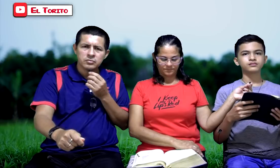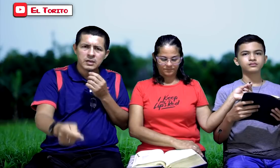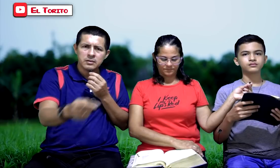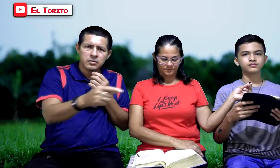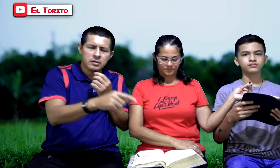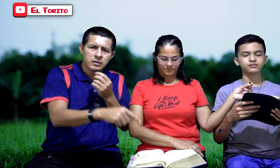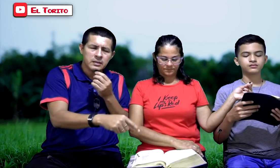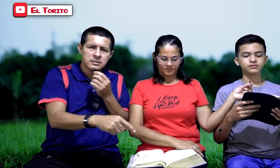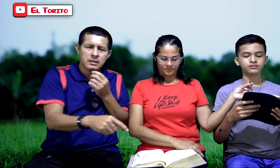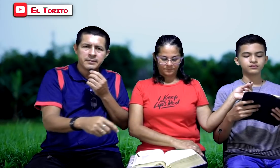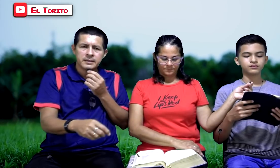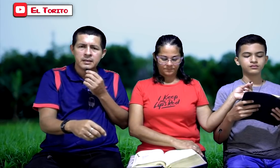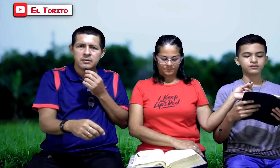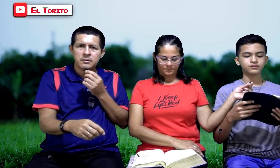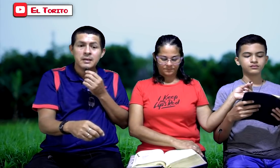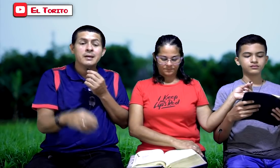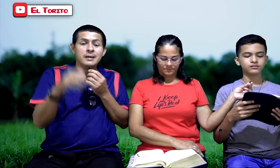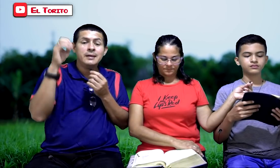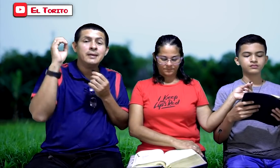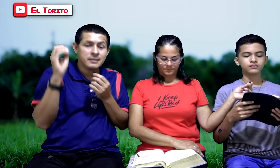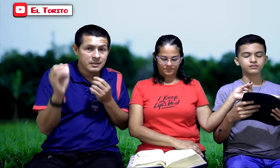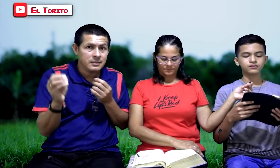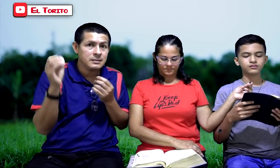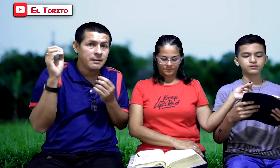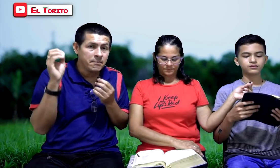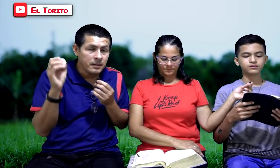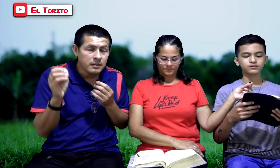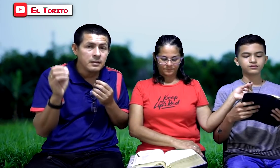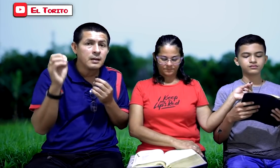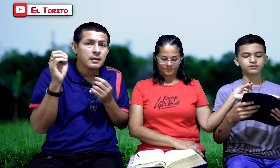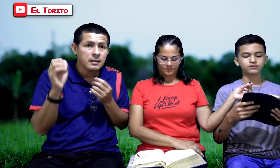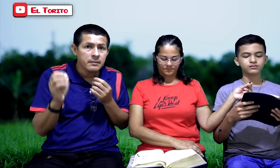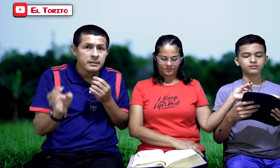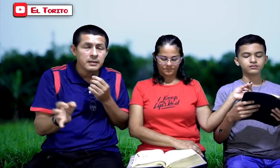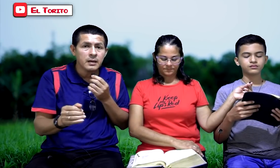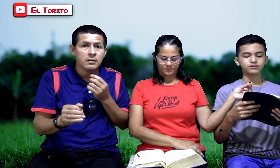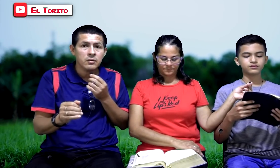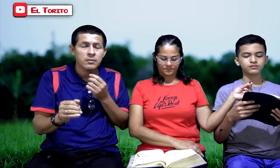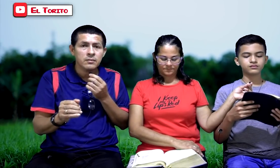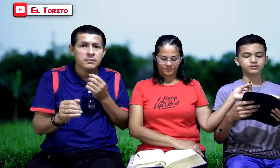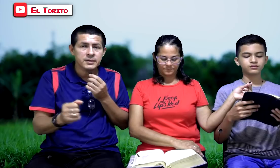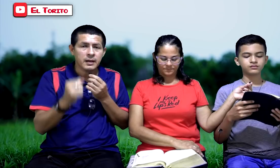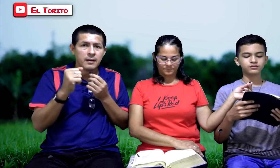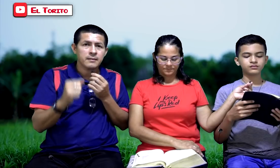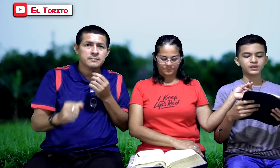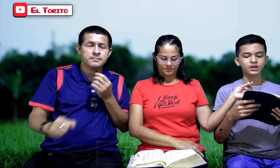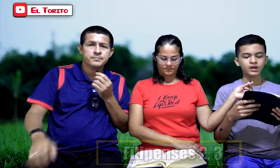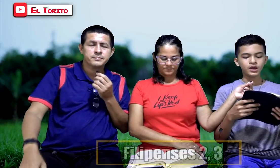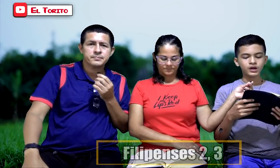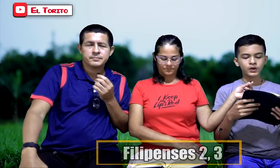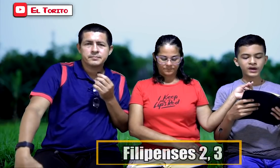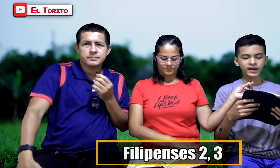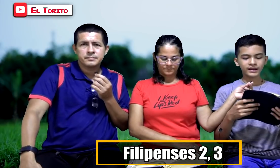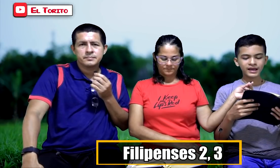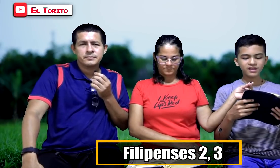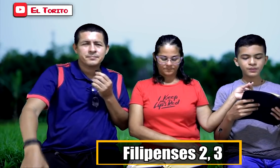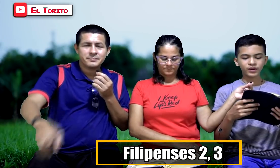contrario de lo que dice el Evangelio. Y se dice en predicar el Evangelio. Siga. No hagan nada por